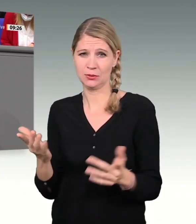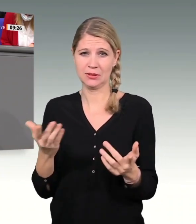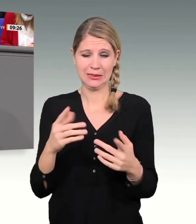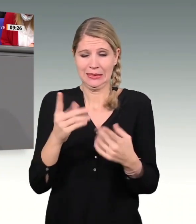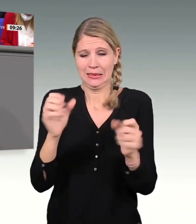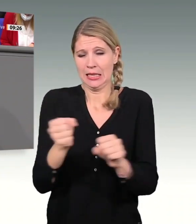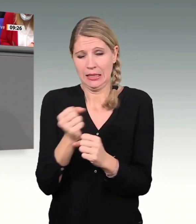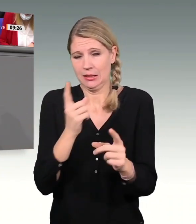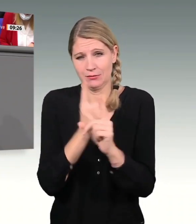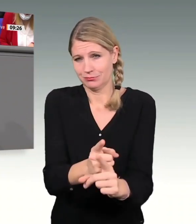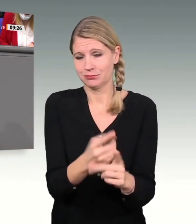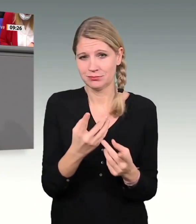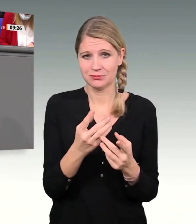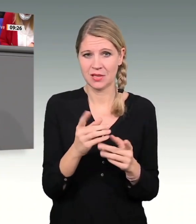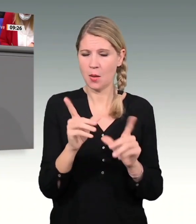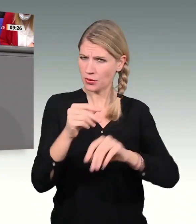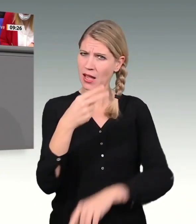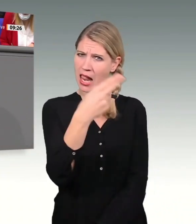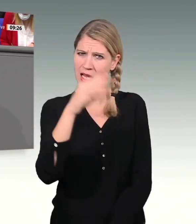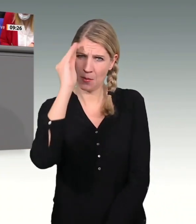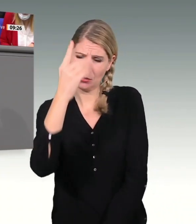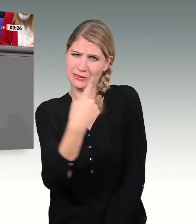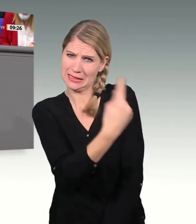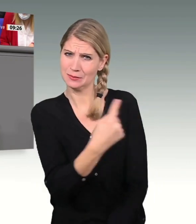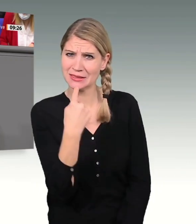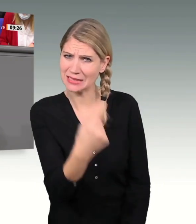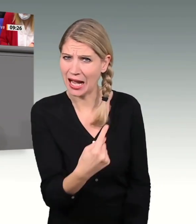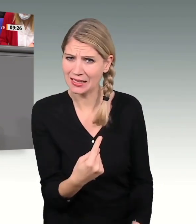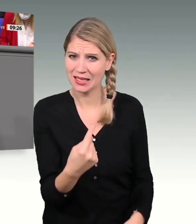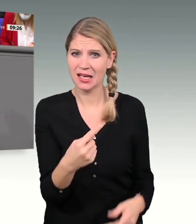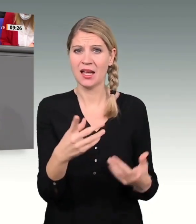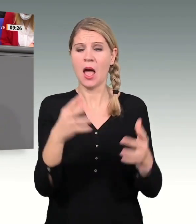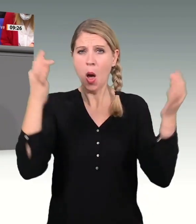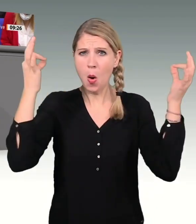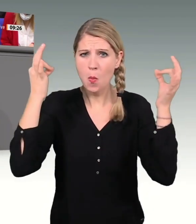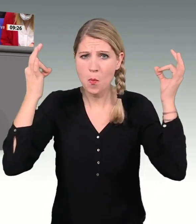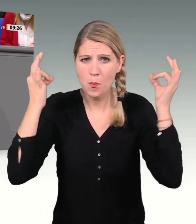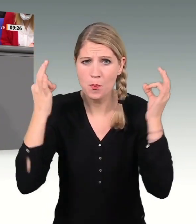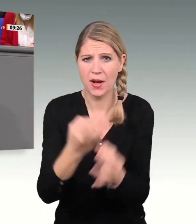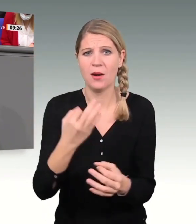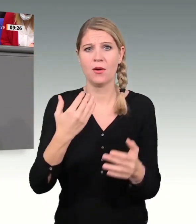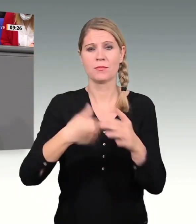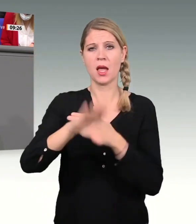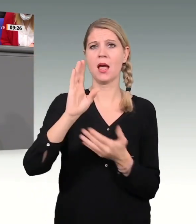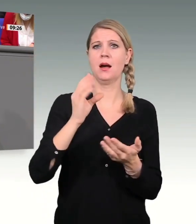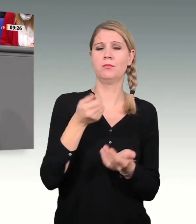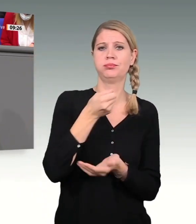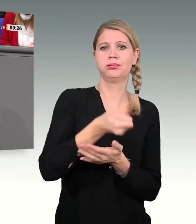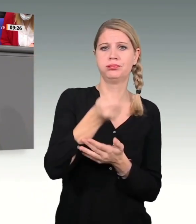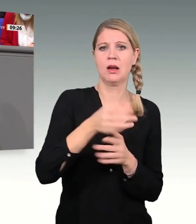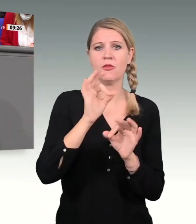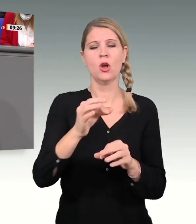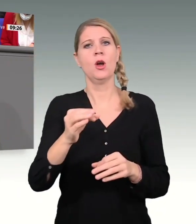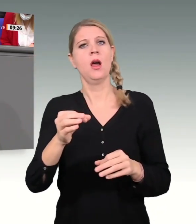Entscheidung zur wirtschaftlichen Erholung bedarf und dass diese enorme Kosten mit sich bringt. Trotzdem wurde sein Vorschlag insbesondere